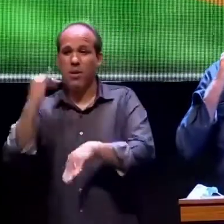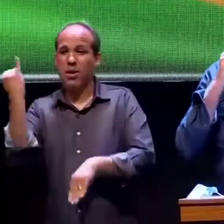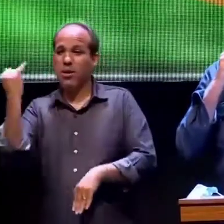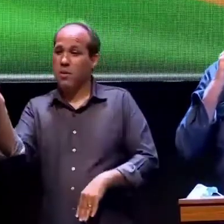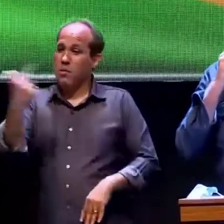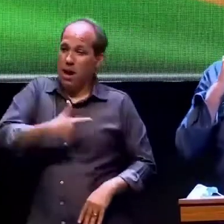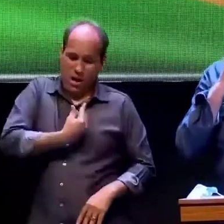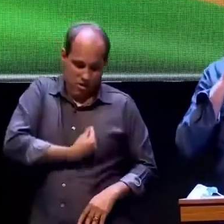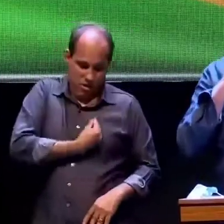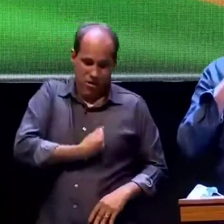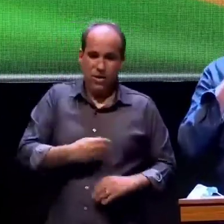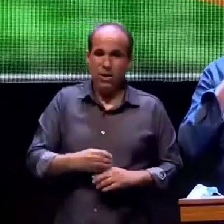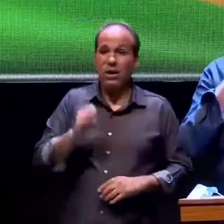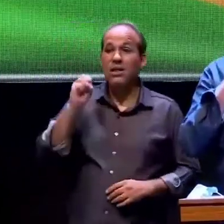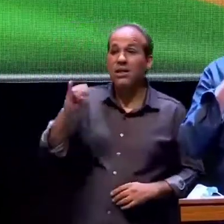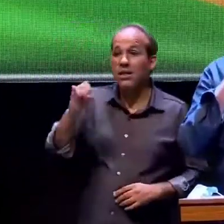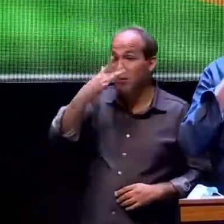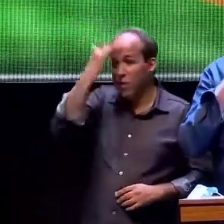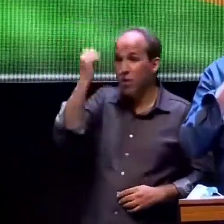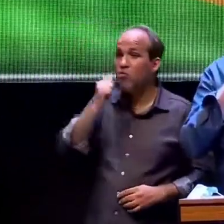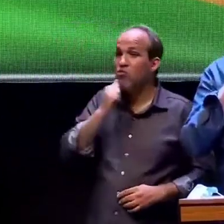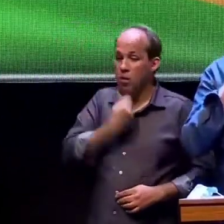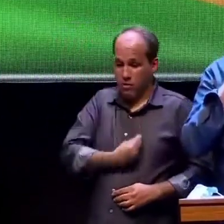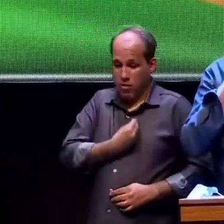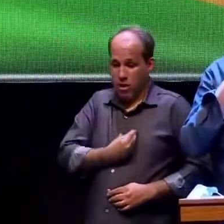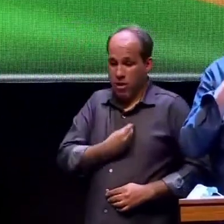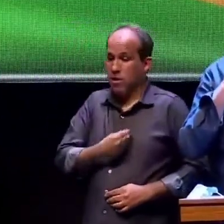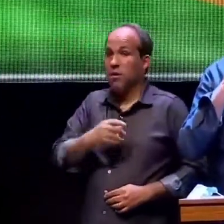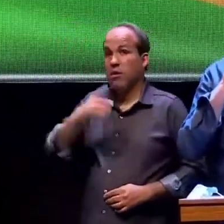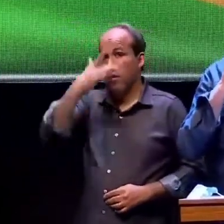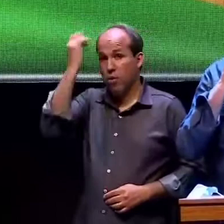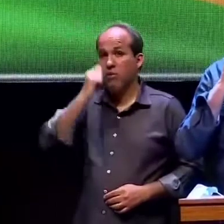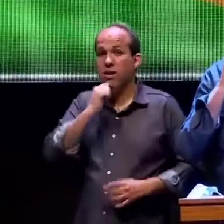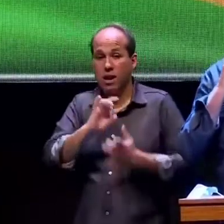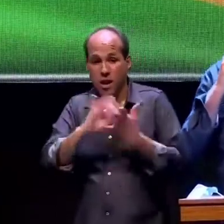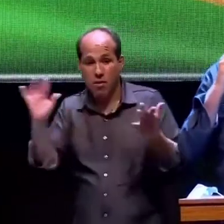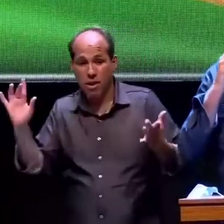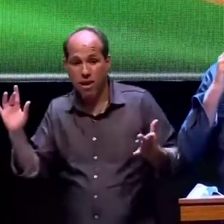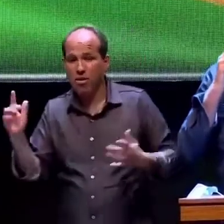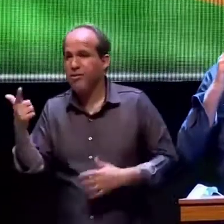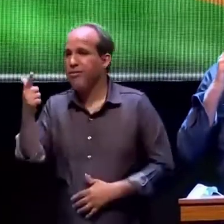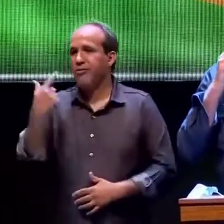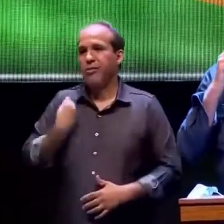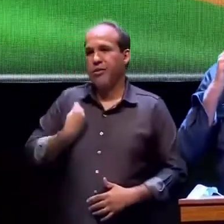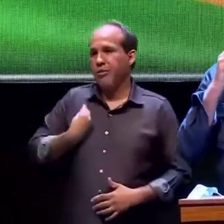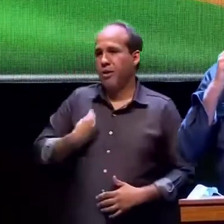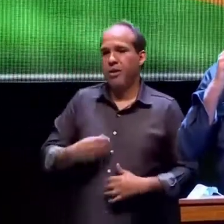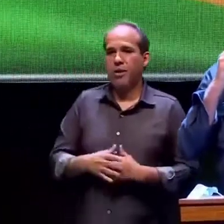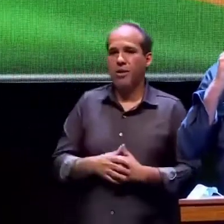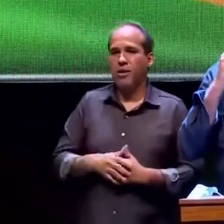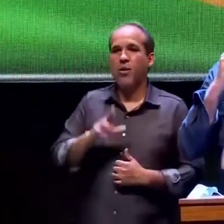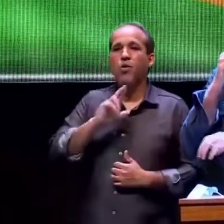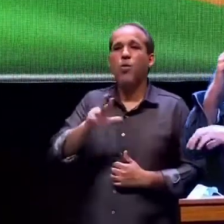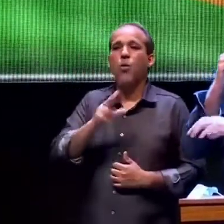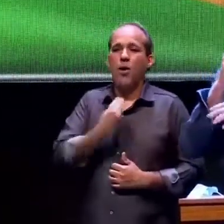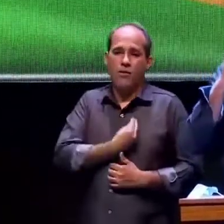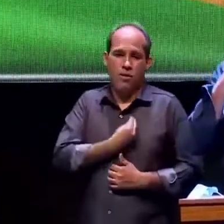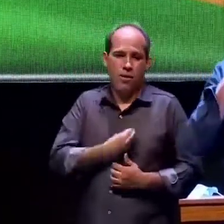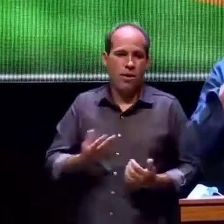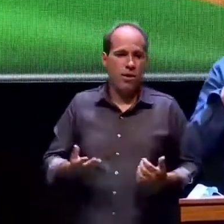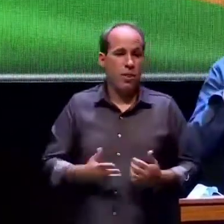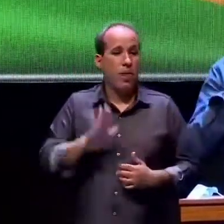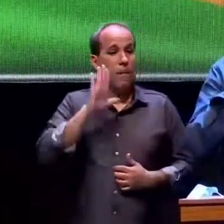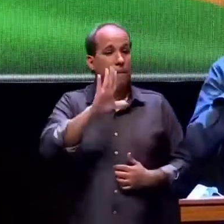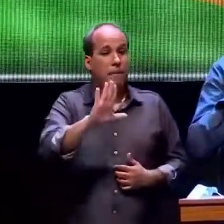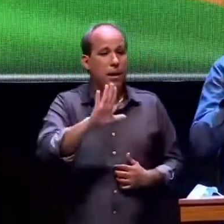que uma pessoa sem vida uma pessoa sem liberdade não tem vida agora de